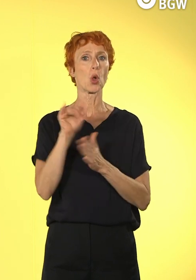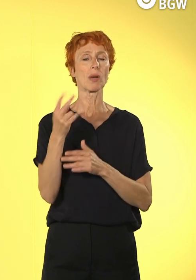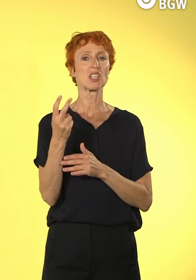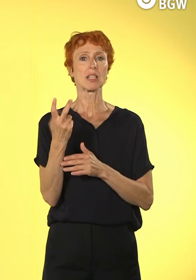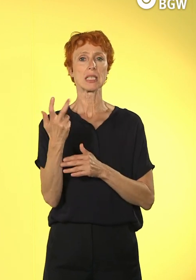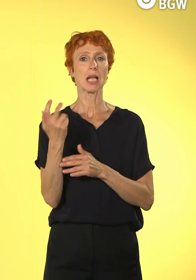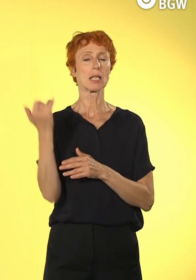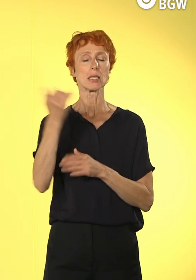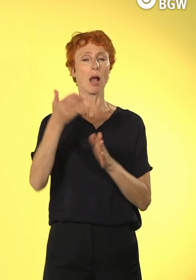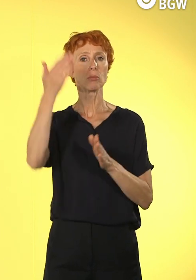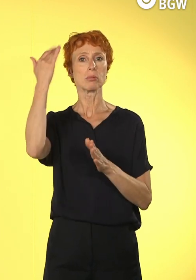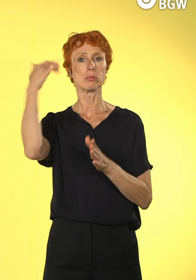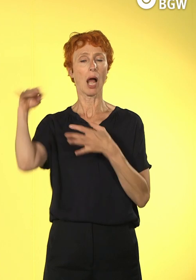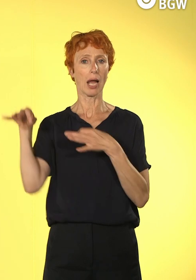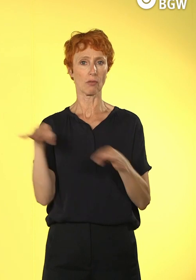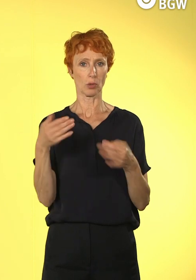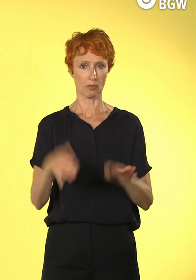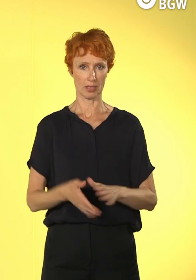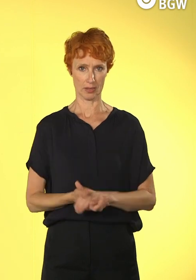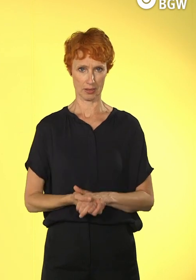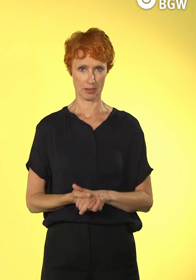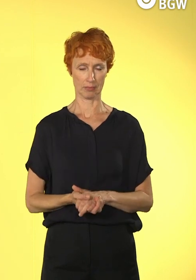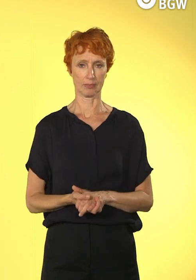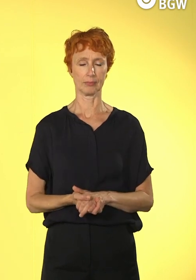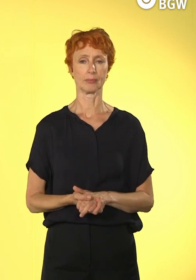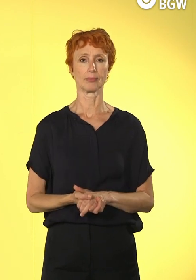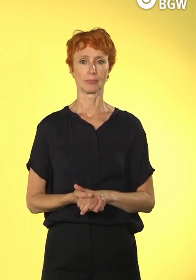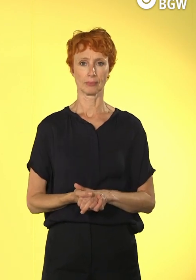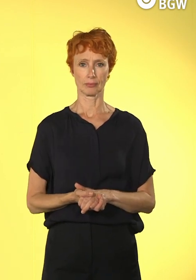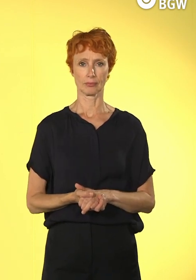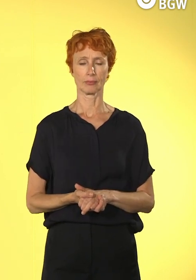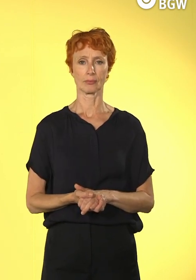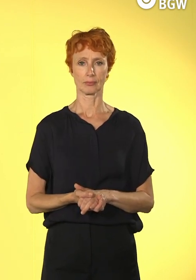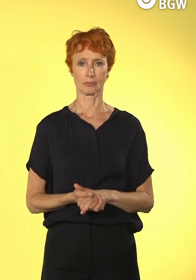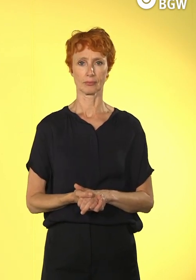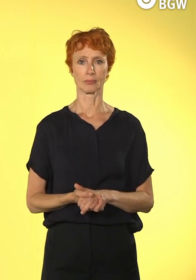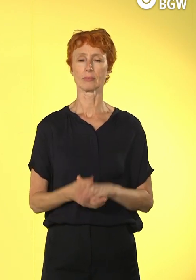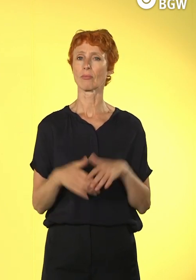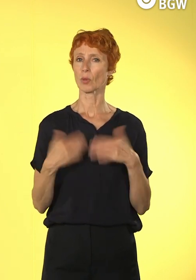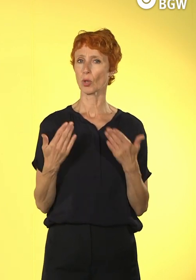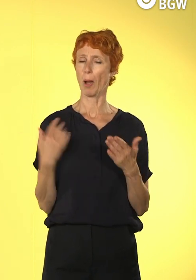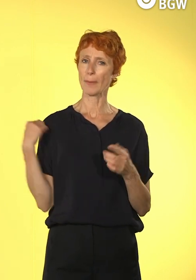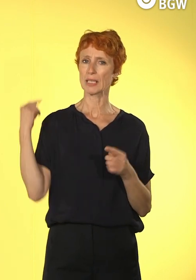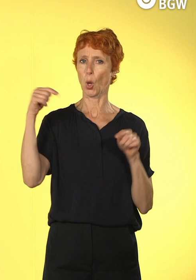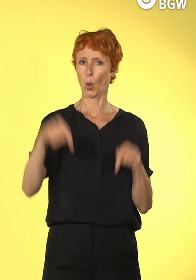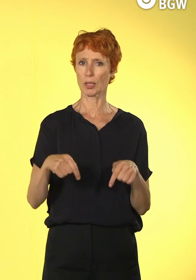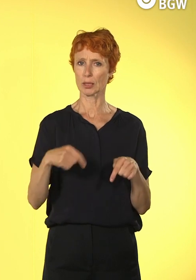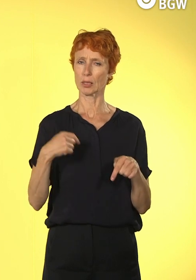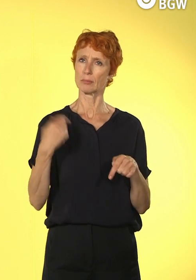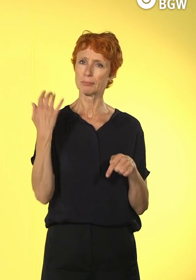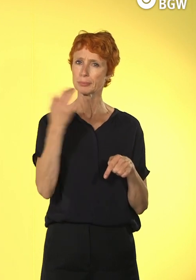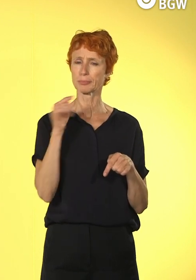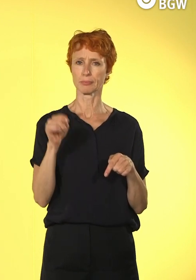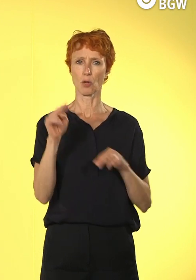zurückgeht, dass es die E-Mails gibt und dass immer noch diskutiert wird in den